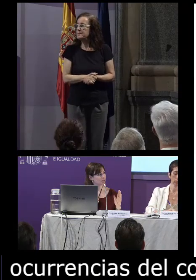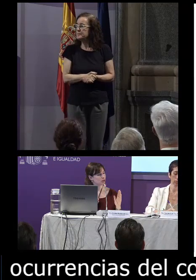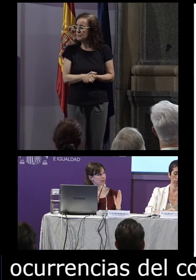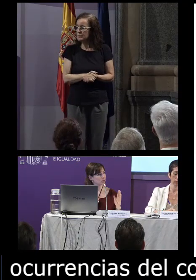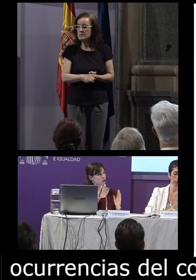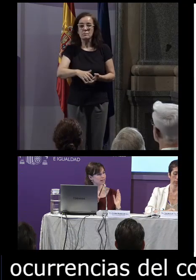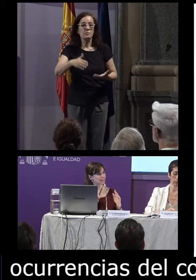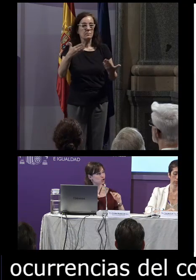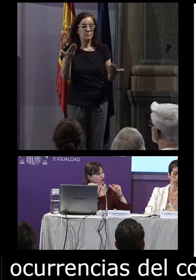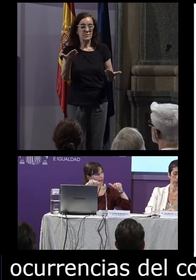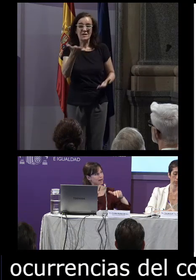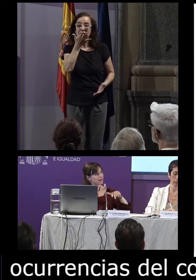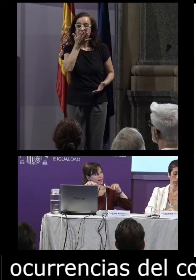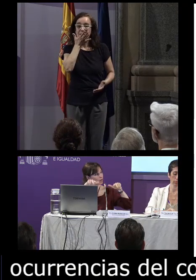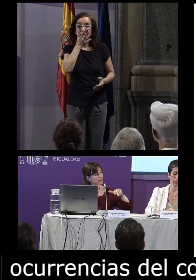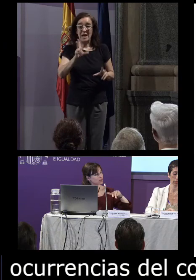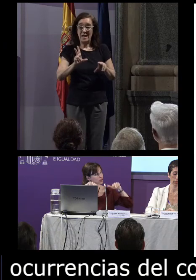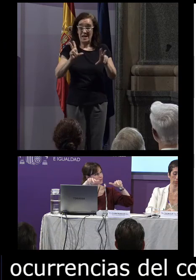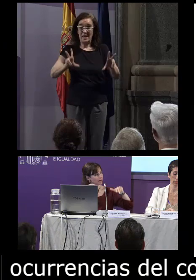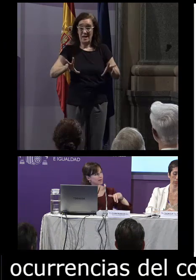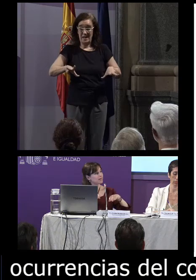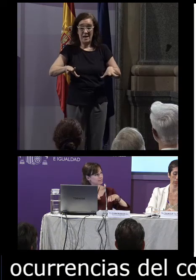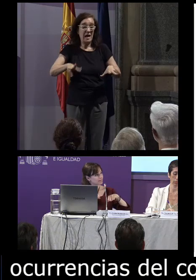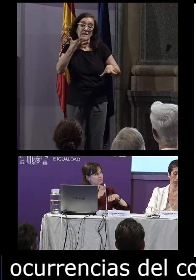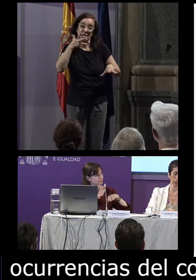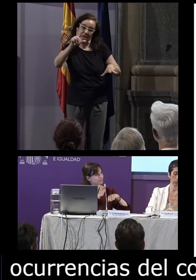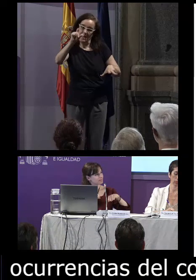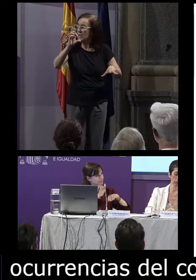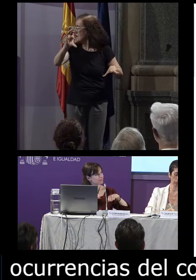por ejemplo el signo rana en lengua de signos catalana